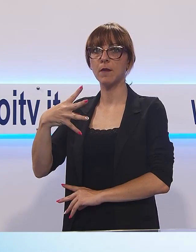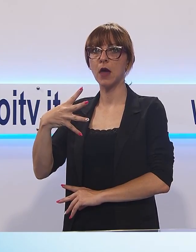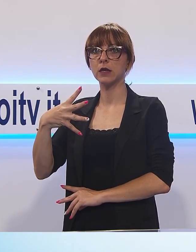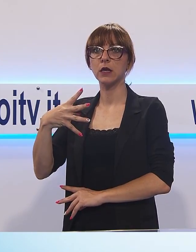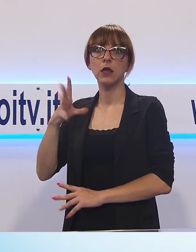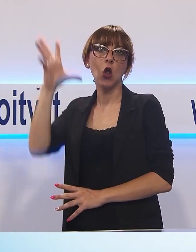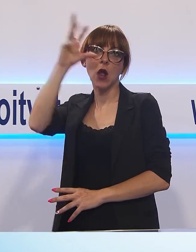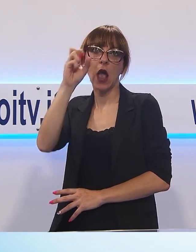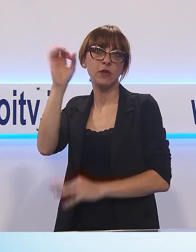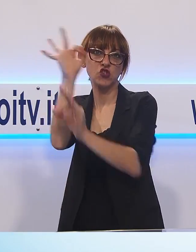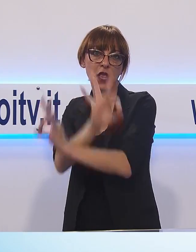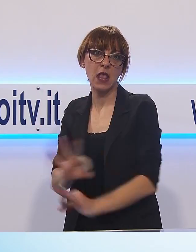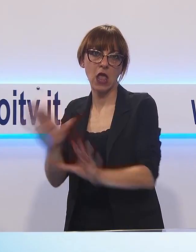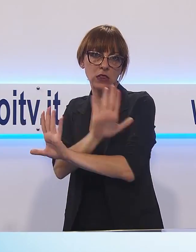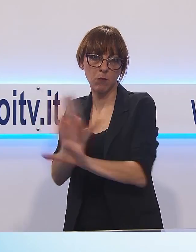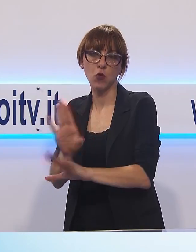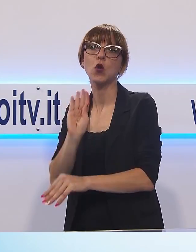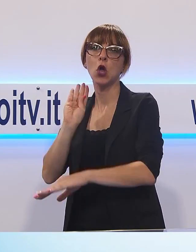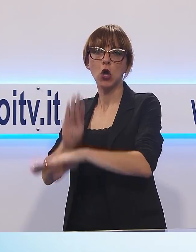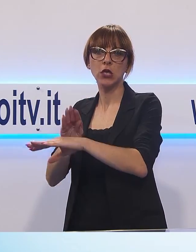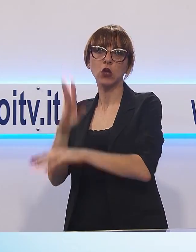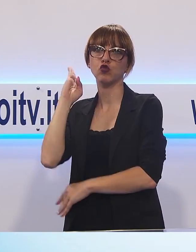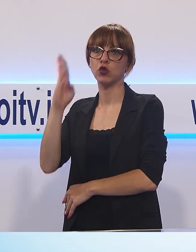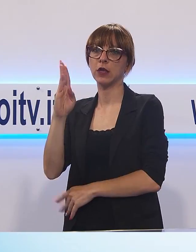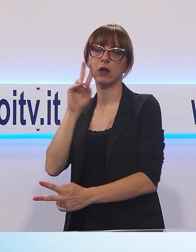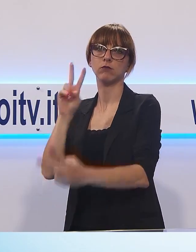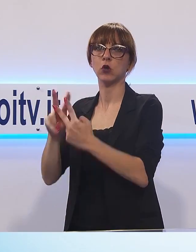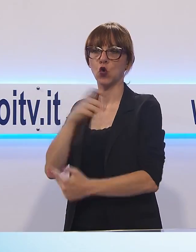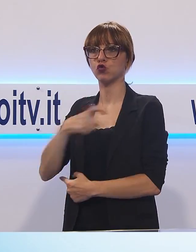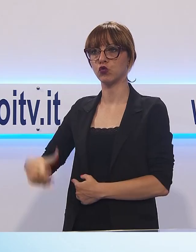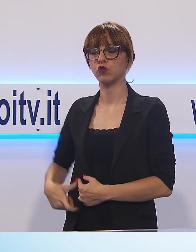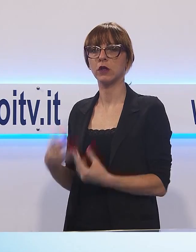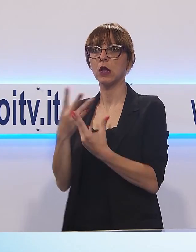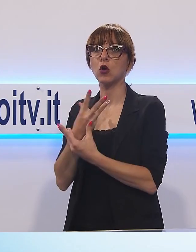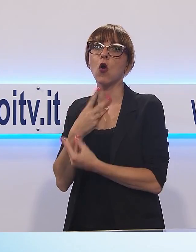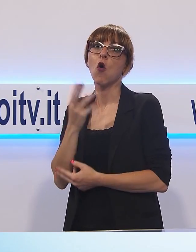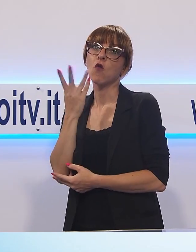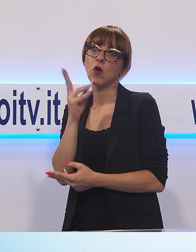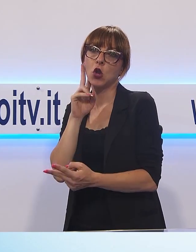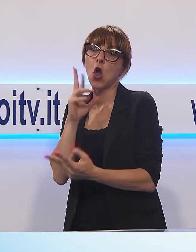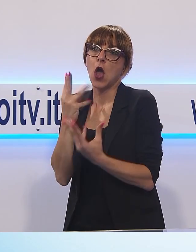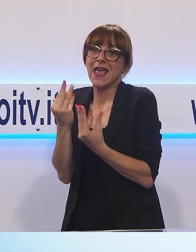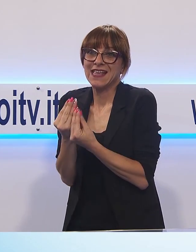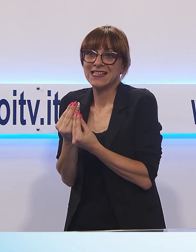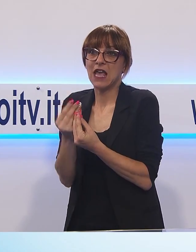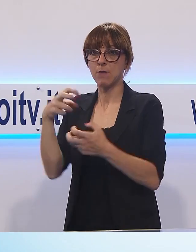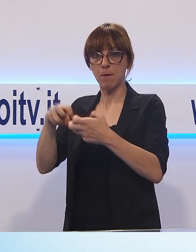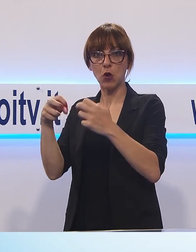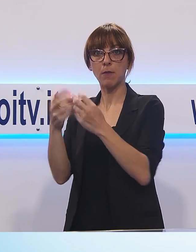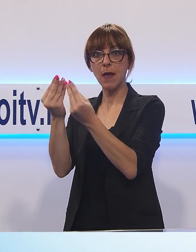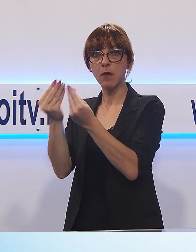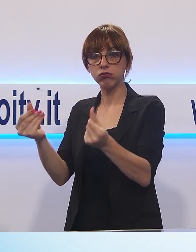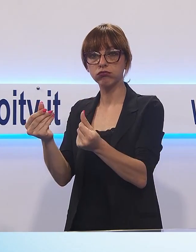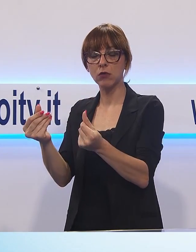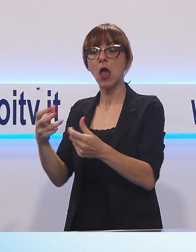mir in vengo. Sicché ho chiesto un intervento del sindaco, sperando che insieme possiamo risolvere questo problema che è dannoso sia